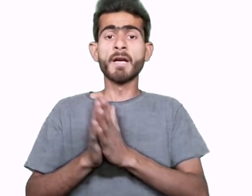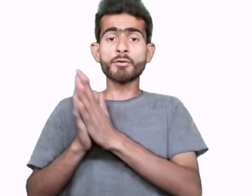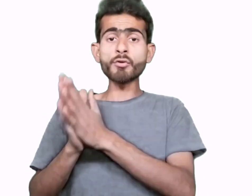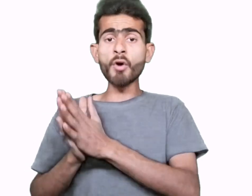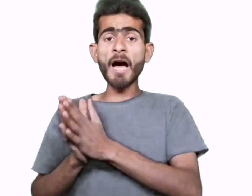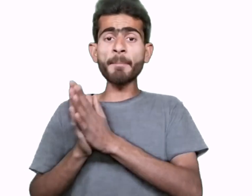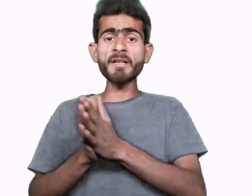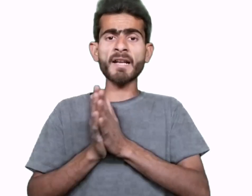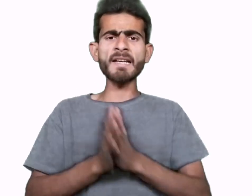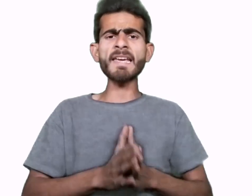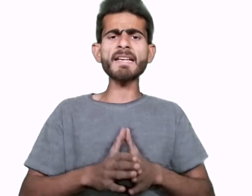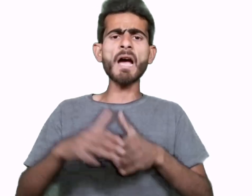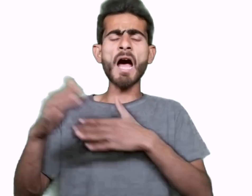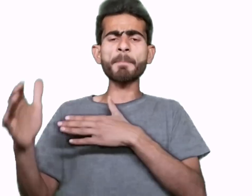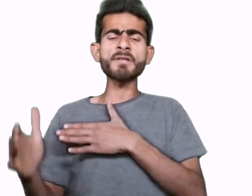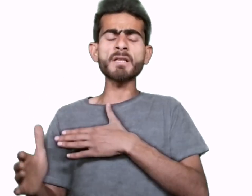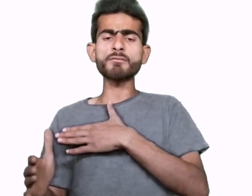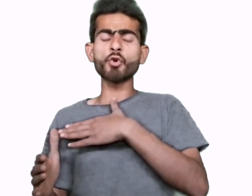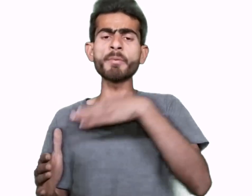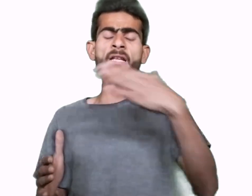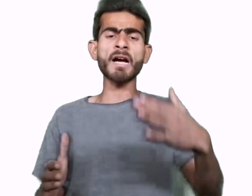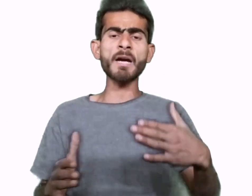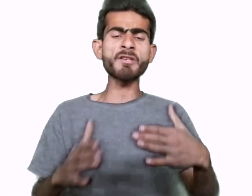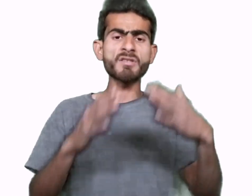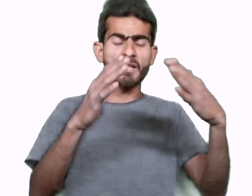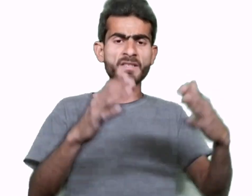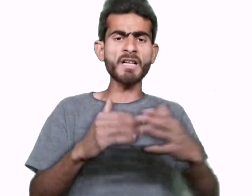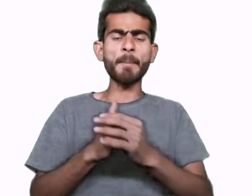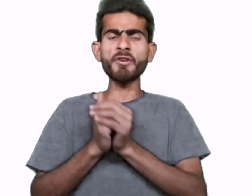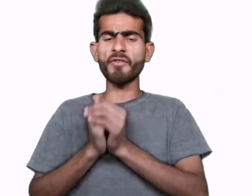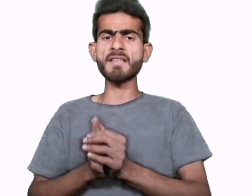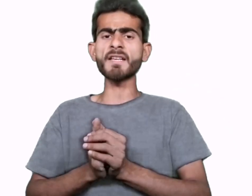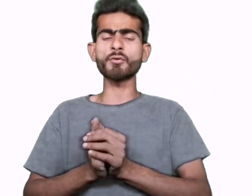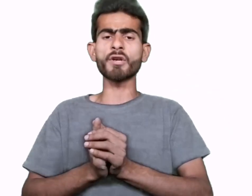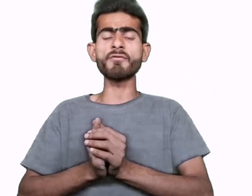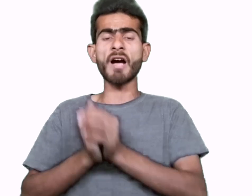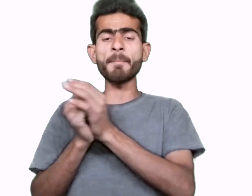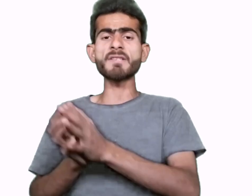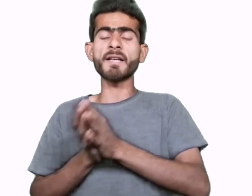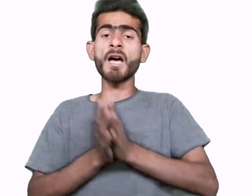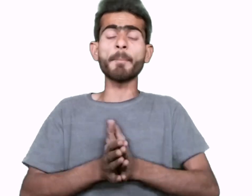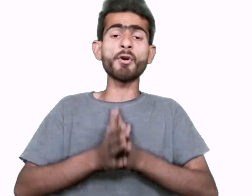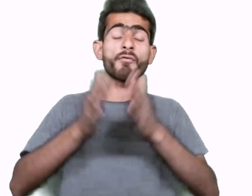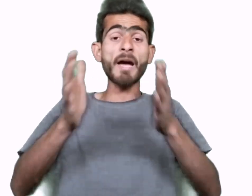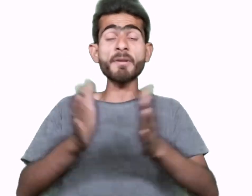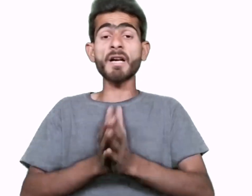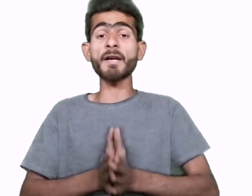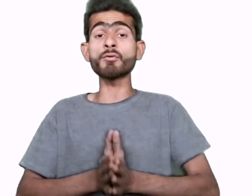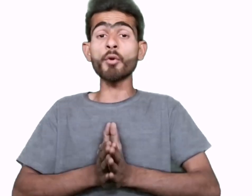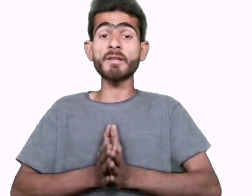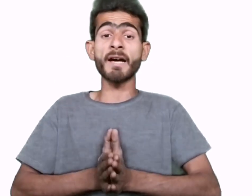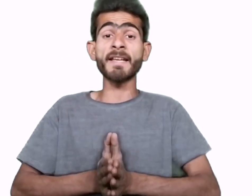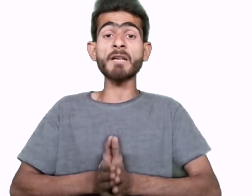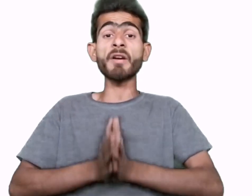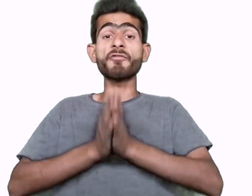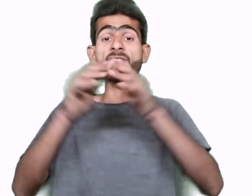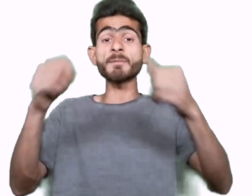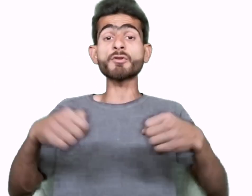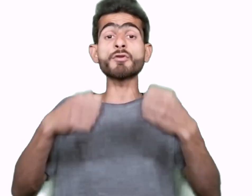دوستو آپ نے کرنا کہا کہ جو بھی علاقہ میں نزدیک آپ کی فرینچس ہوگی وہاں پہ جانا ہے اور وہاں پہ جا کے ان کو بتانا ہے کہ میں فریر سم کی